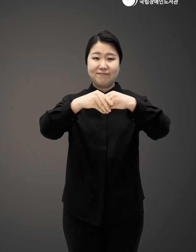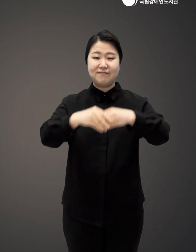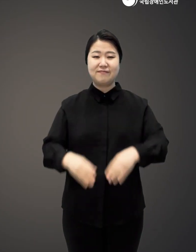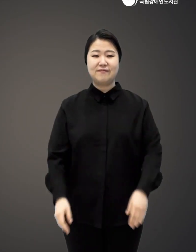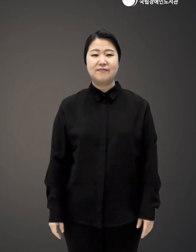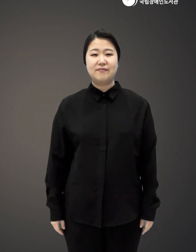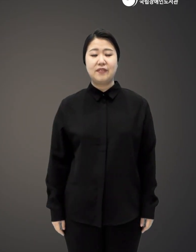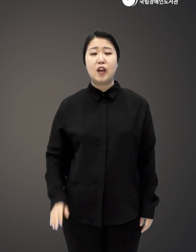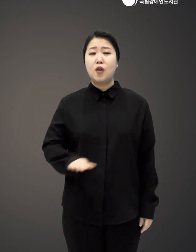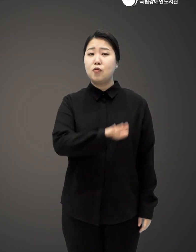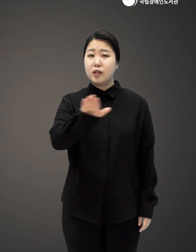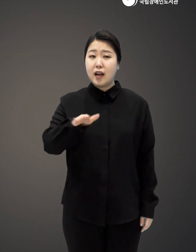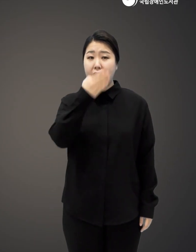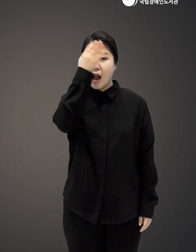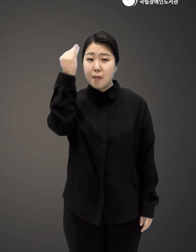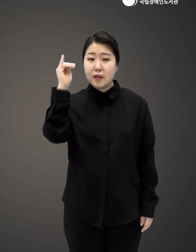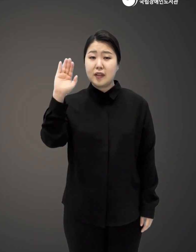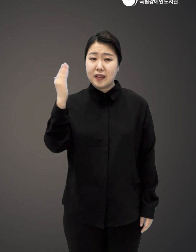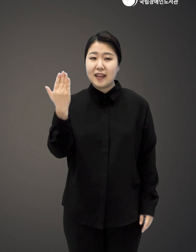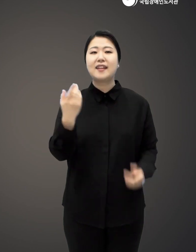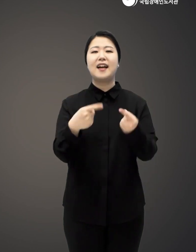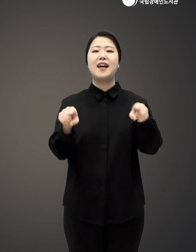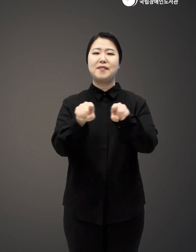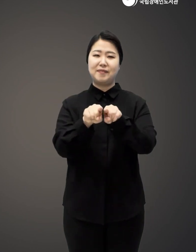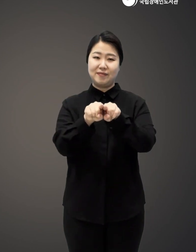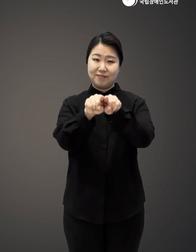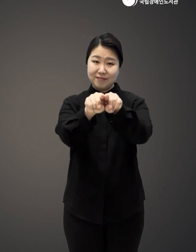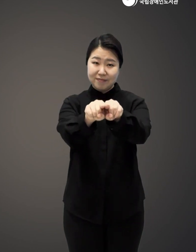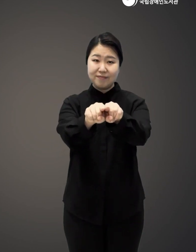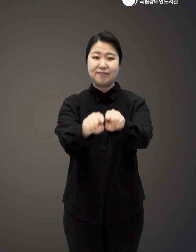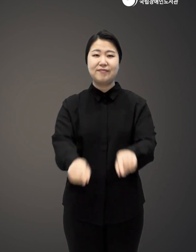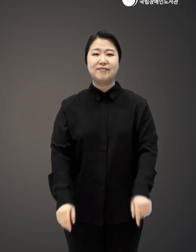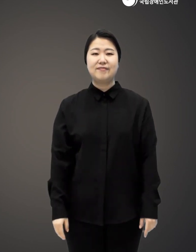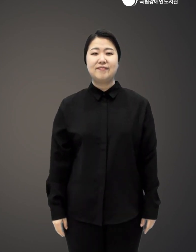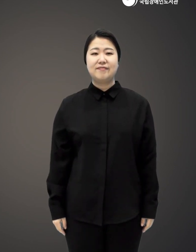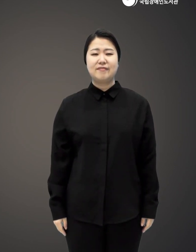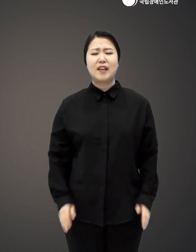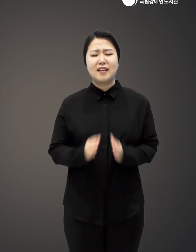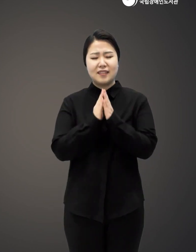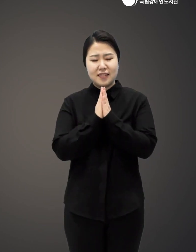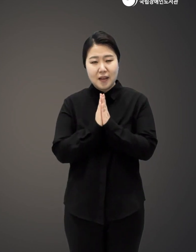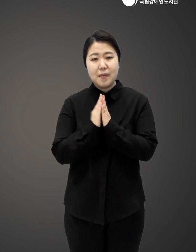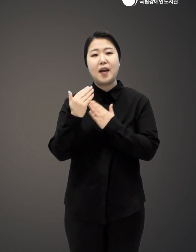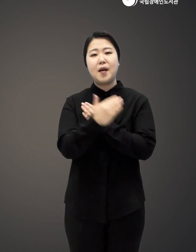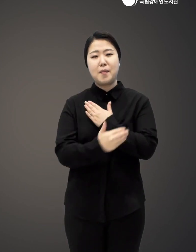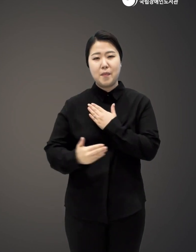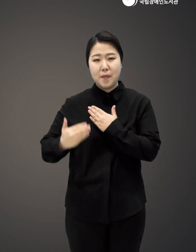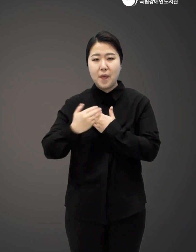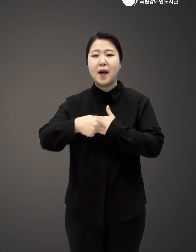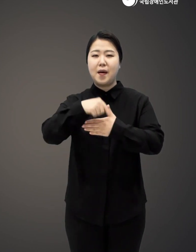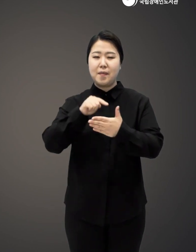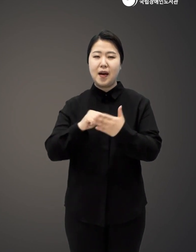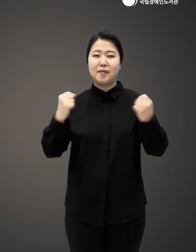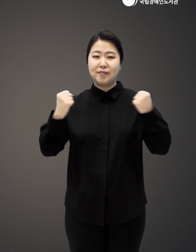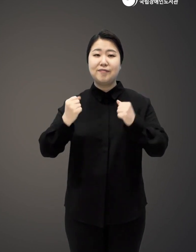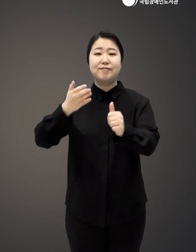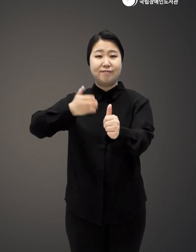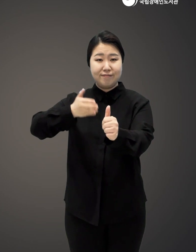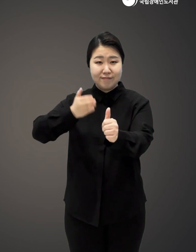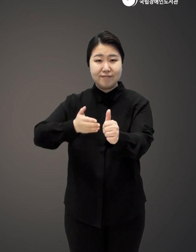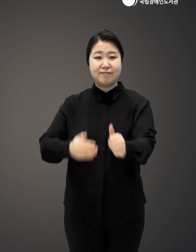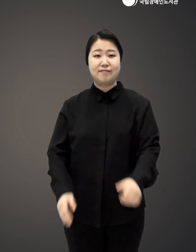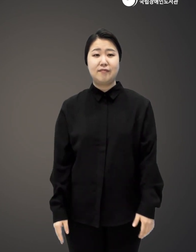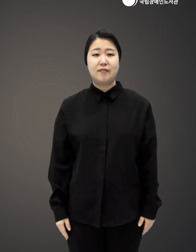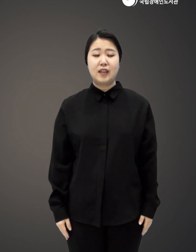우리가 할머니가 된 시간으로 가자 모쪼록 몸과 마음은 크게 다치지 말고